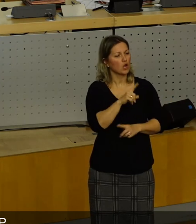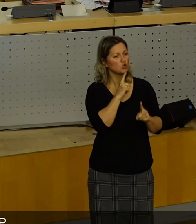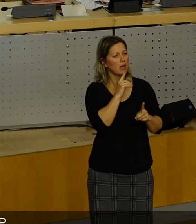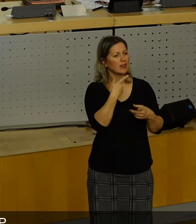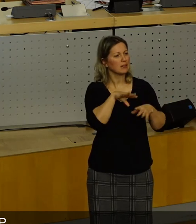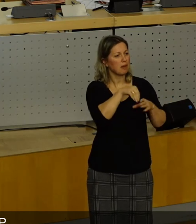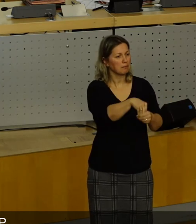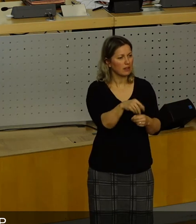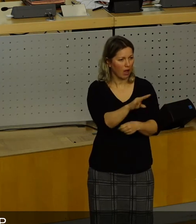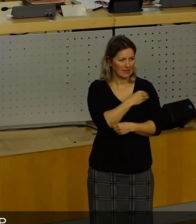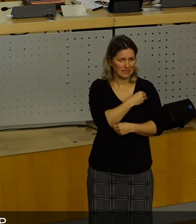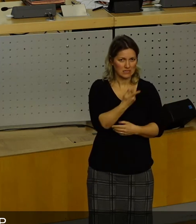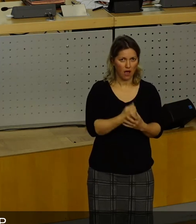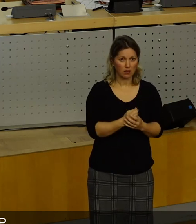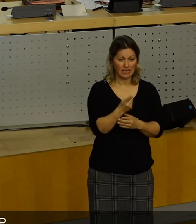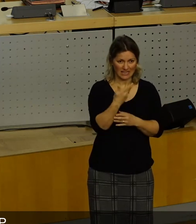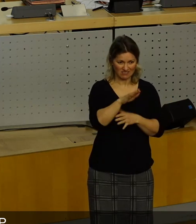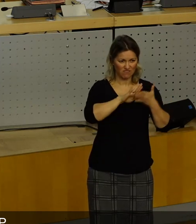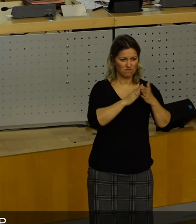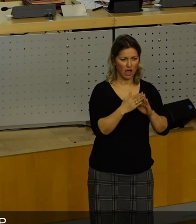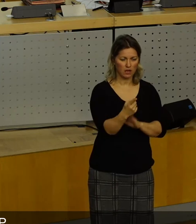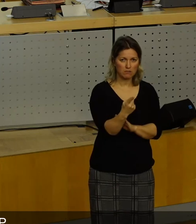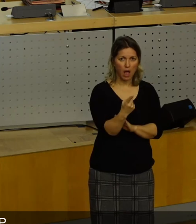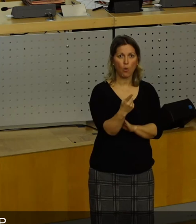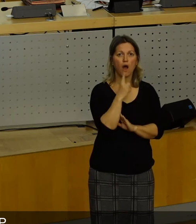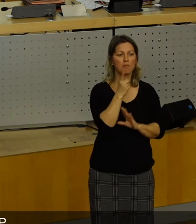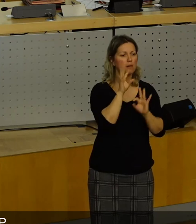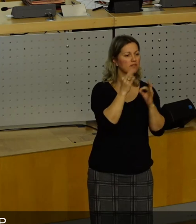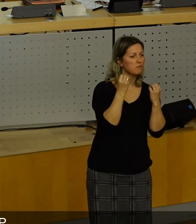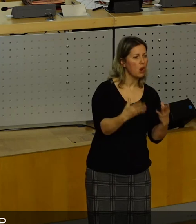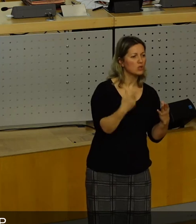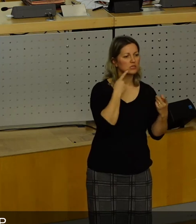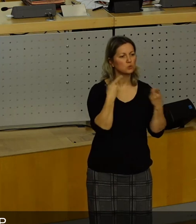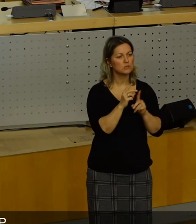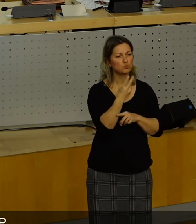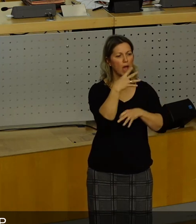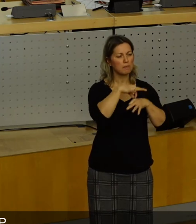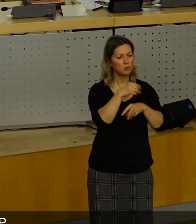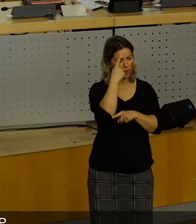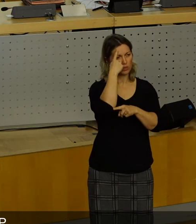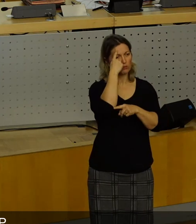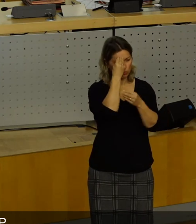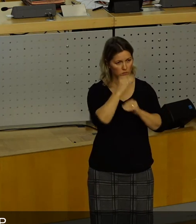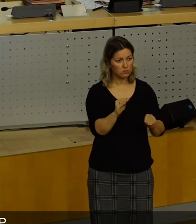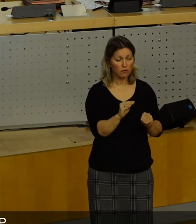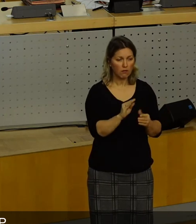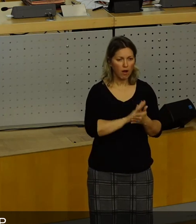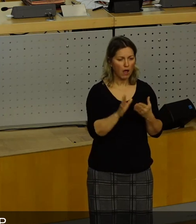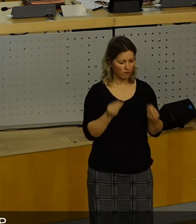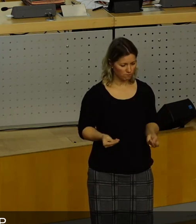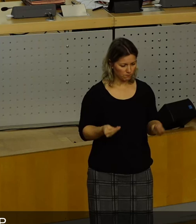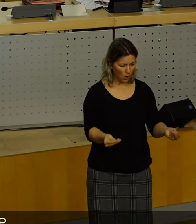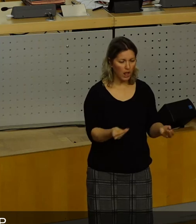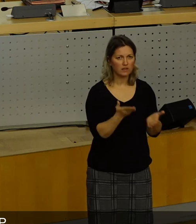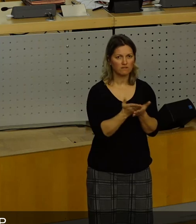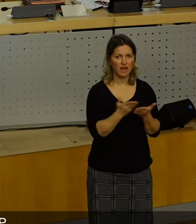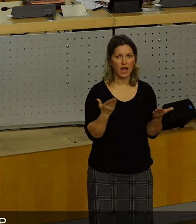erführen. Sie haben eine Vereinbarung gemacht, die ja wahrscheinlich auch nicht so plötzlich irgendwie in zwei Minuten entstanden ist, sondern Sie haben sie einfach vorgelegt. Sie haben mir